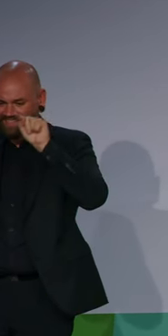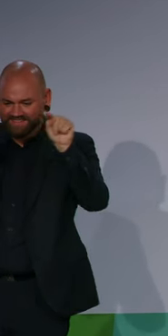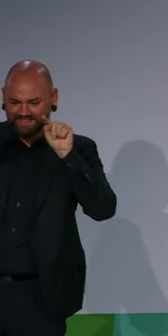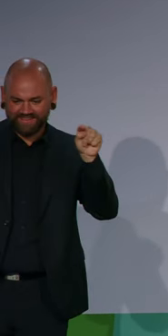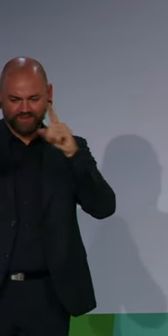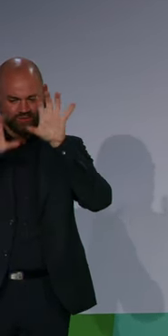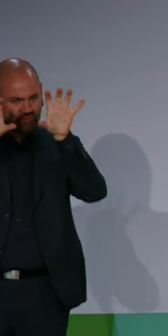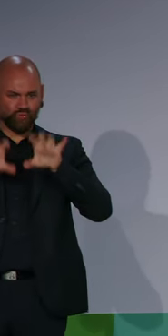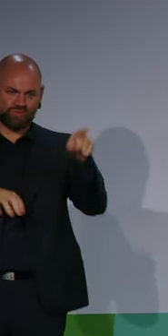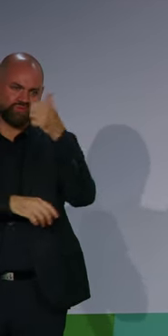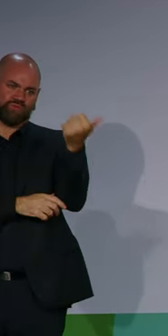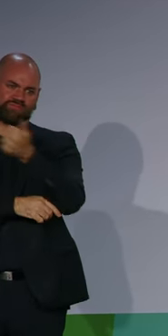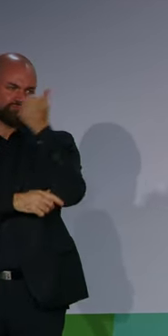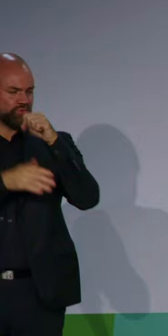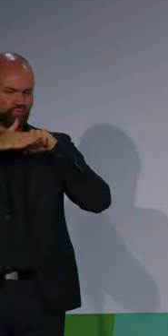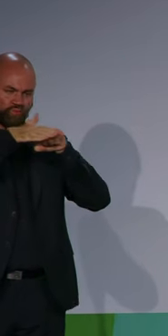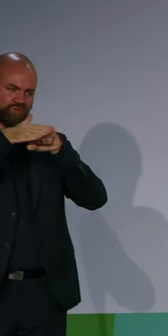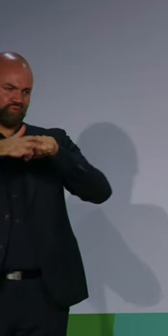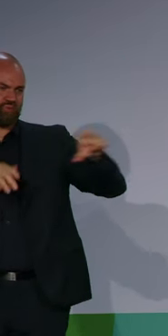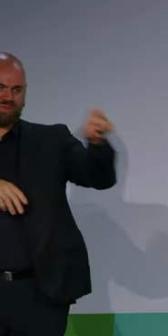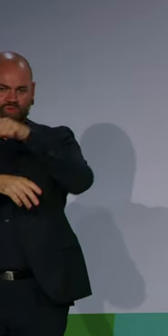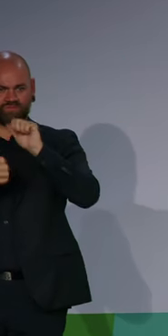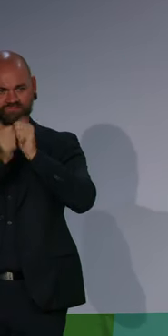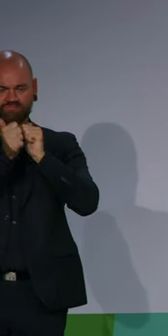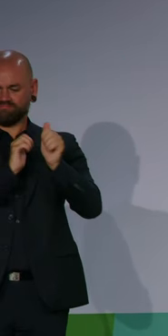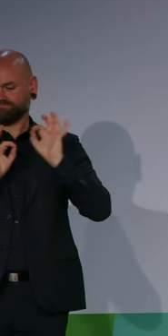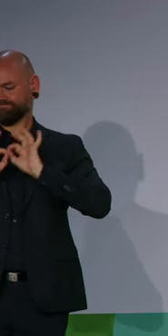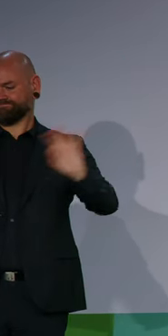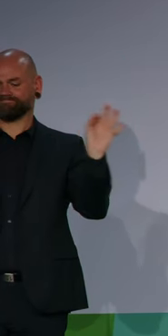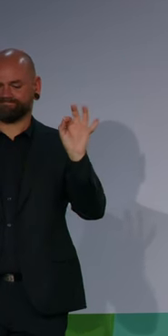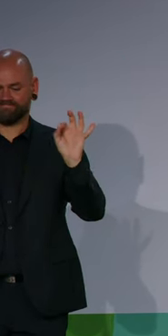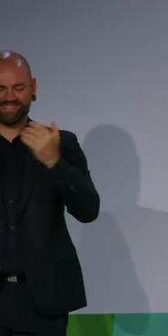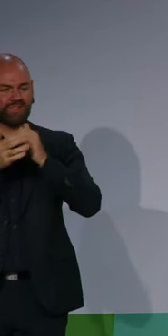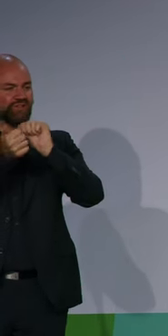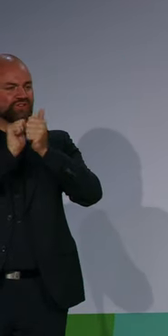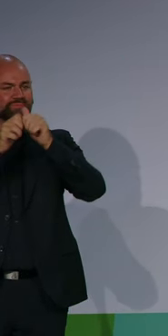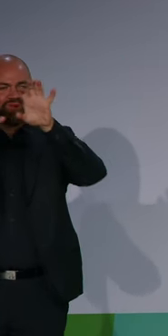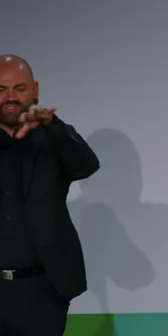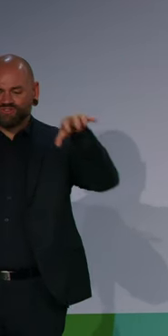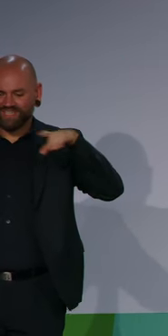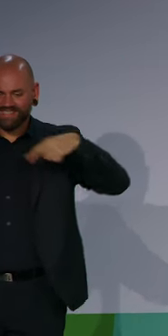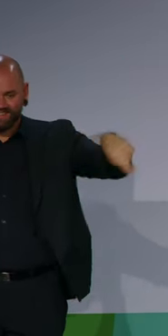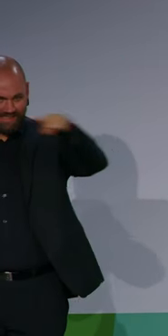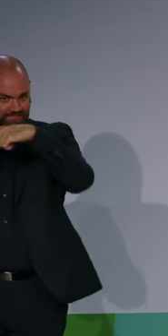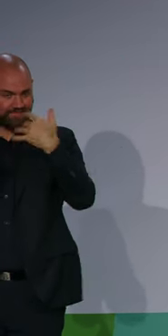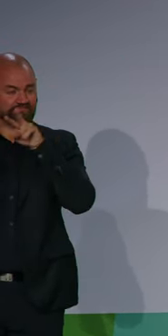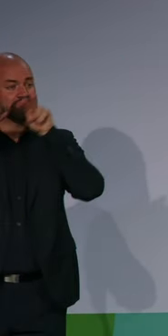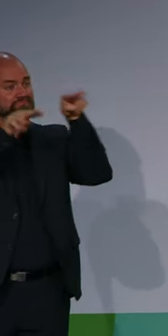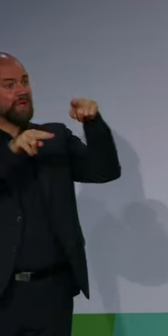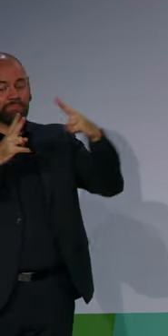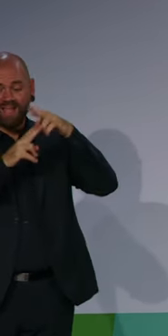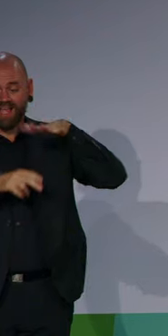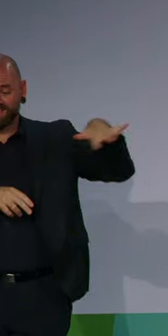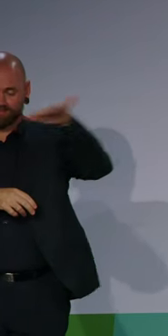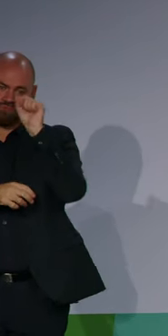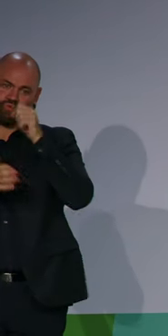Spiele rum und die Athletinnen und Athleten kommen zurück in ihre Länder und die deutschen Athletinnen und Athleten haben vielleicht in Paris sogar die deutsche Bahn benutzt,